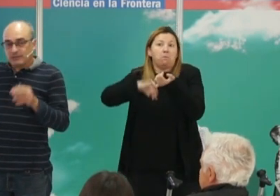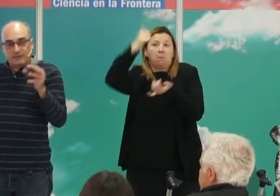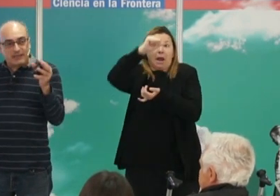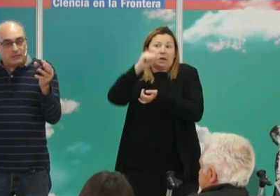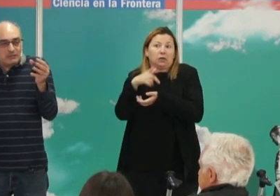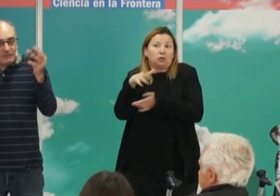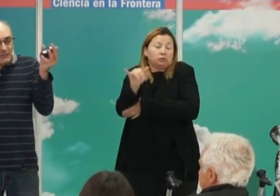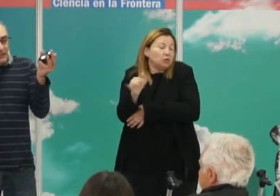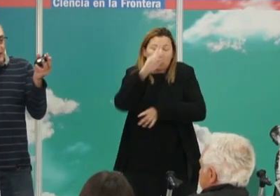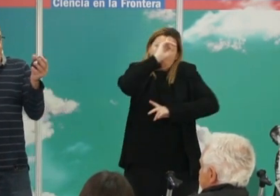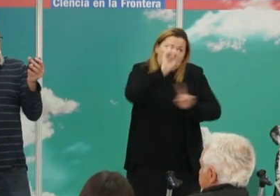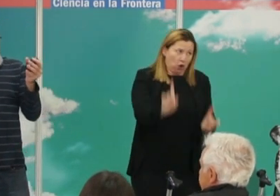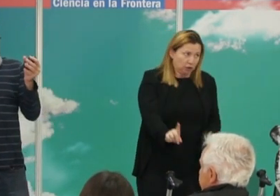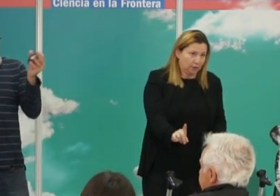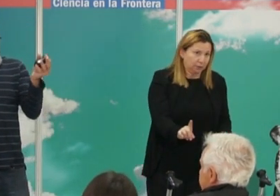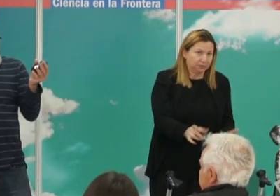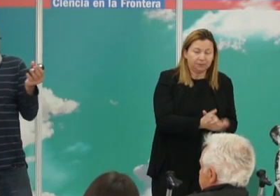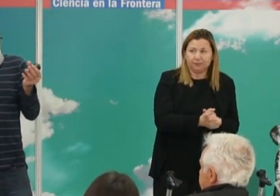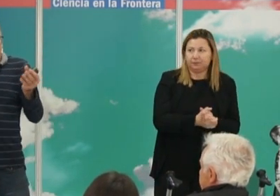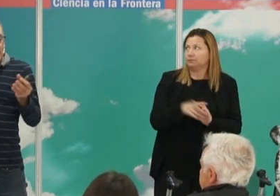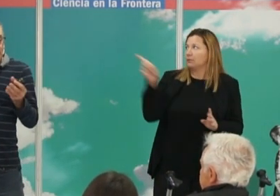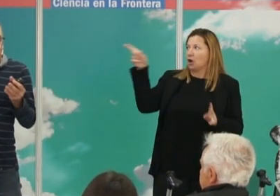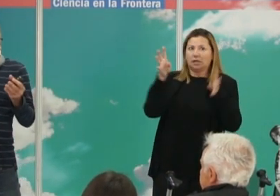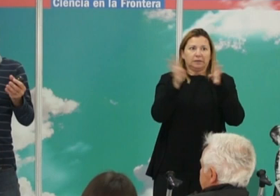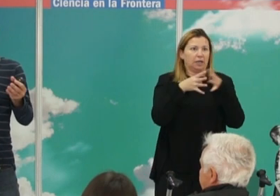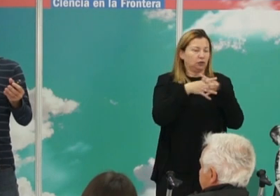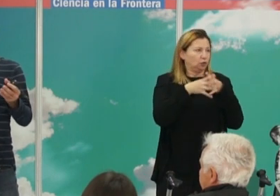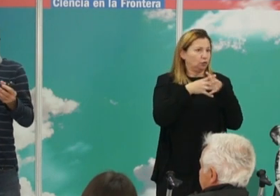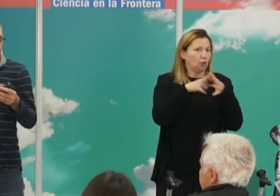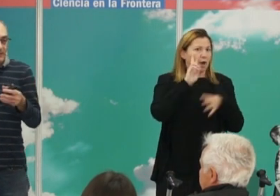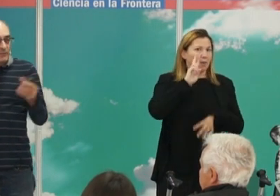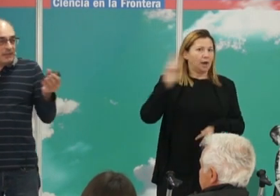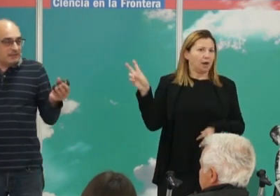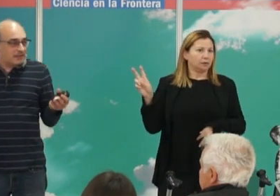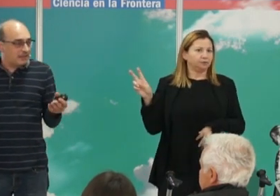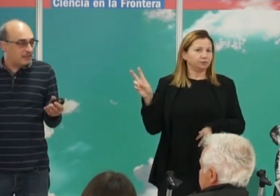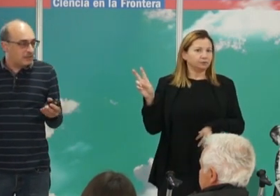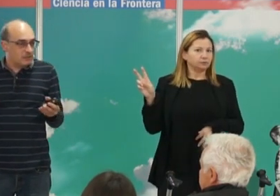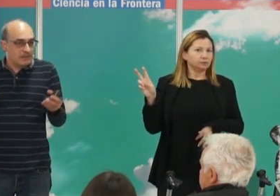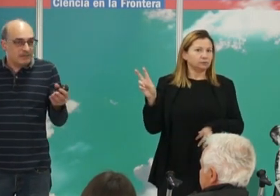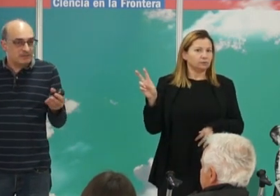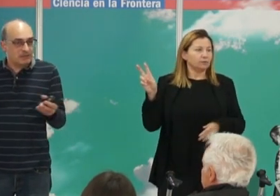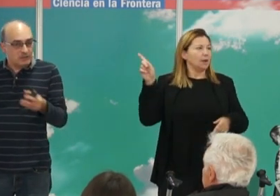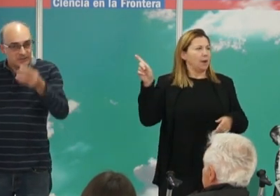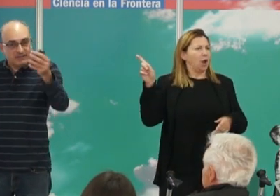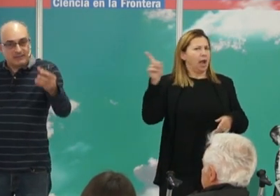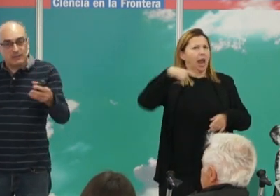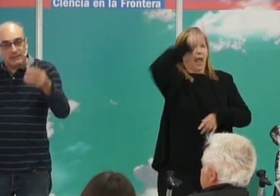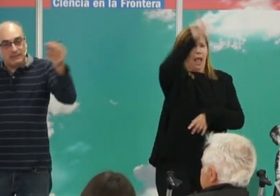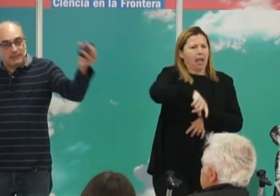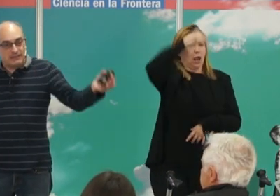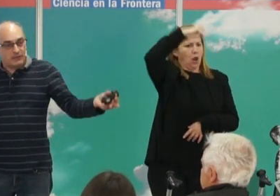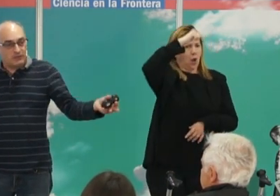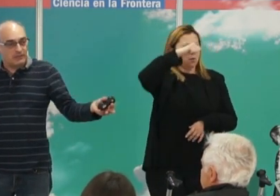Por tanto, fijaos esta estructura. Lógicamente, el iniciador de esta comunidad tiene que ser alguien con un gran prestigio, ¿no? Porque está